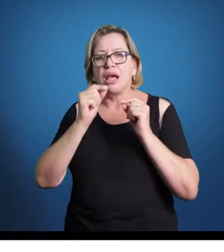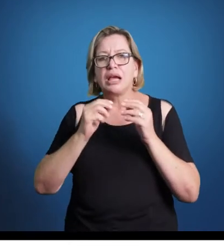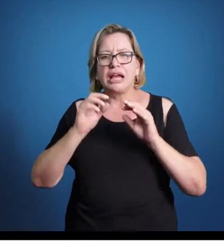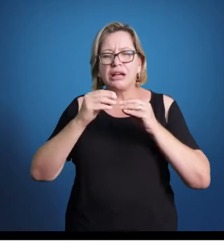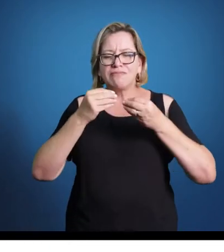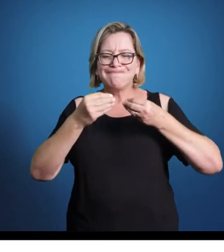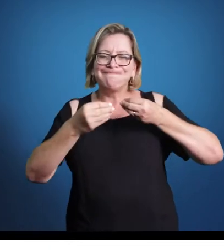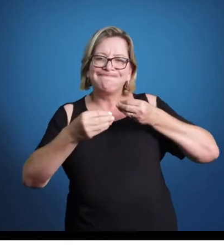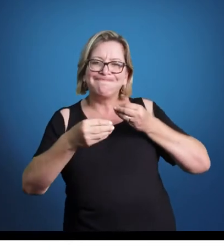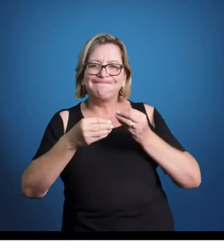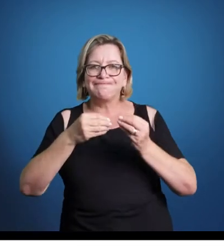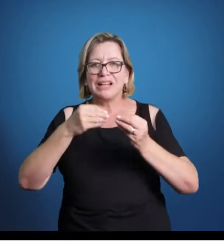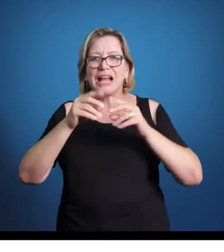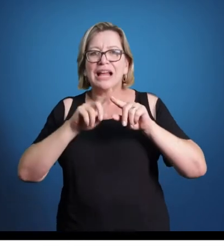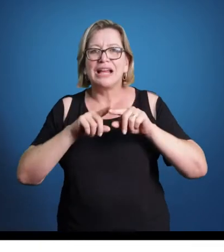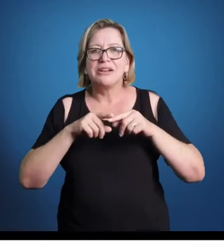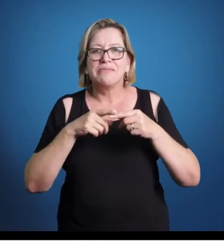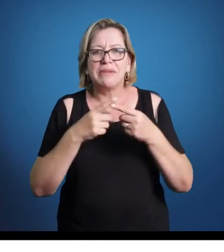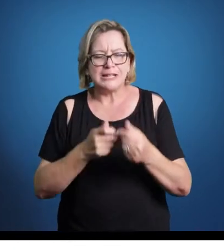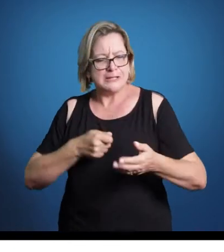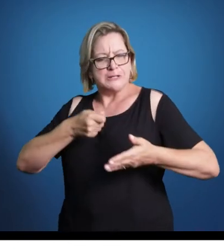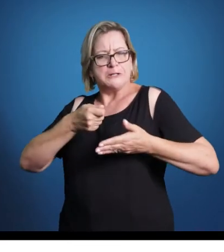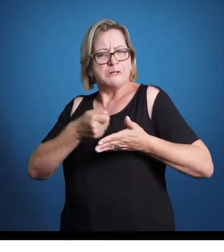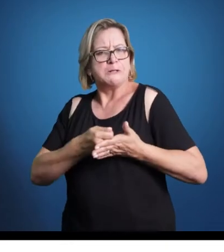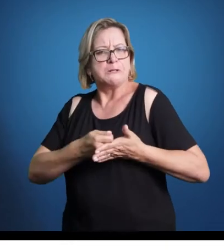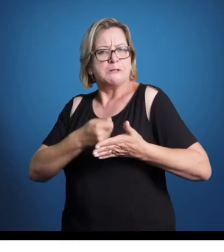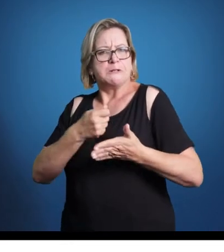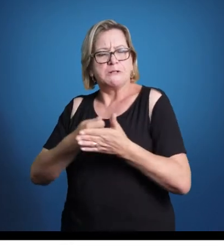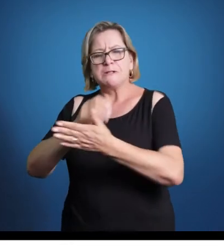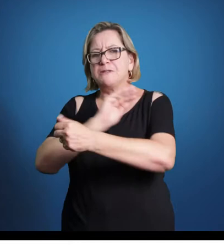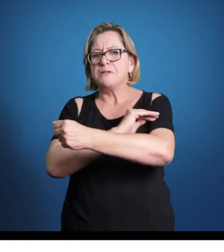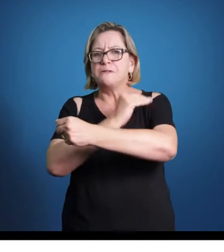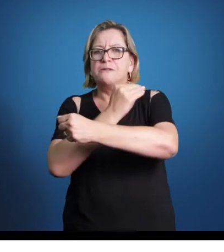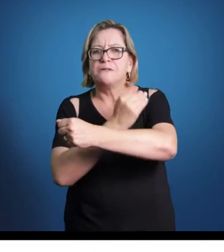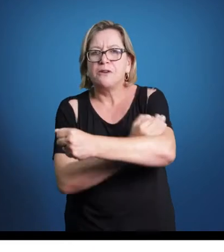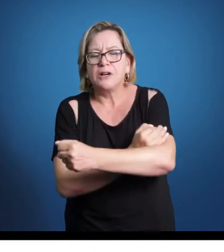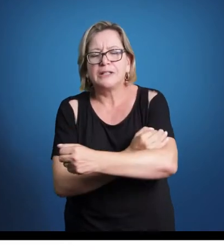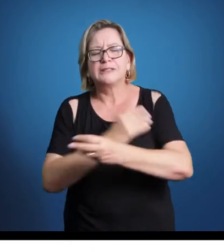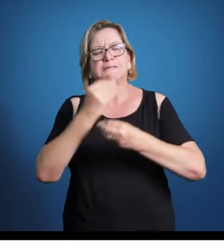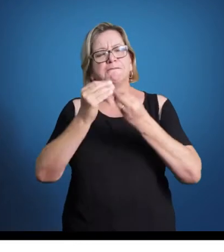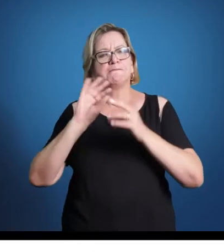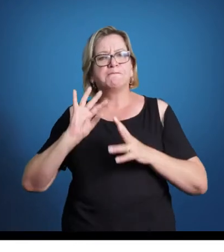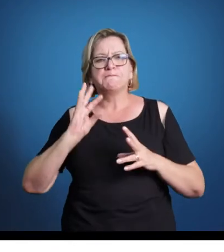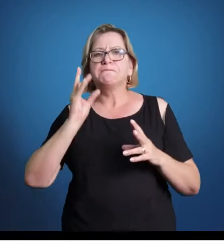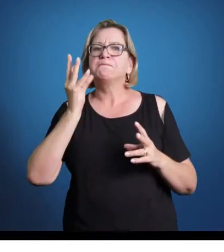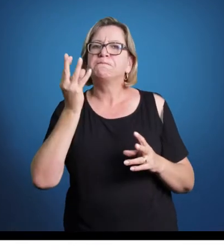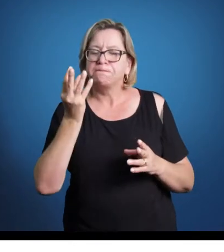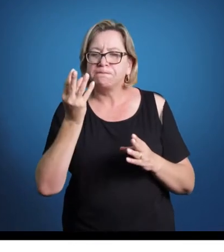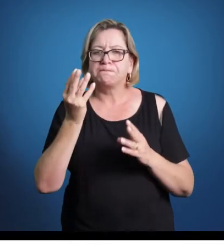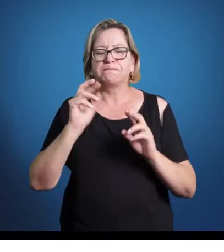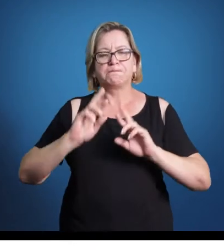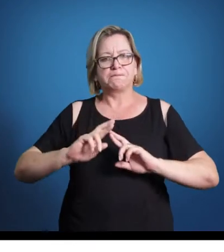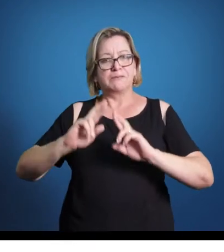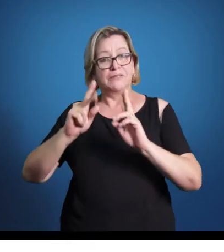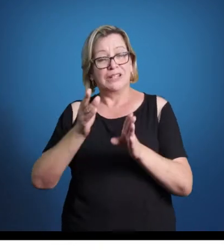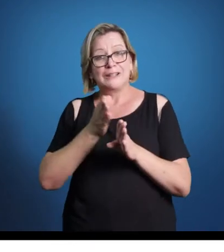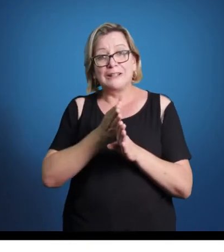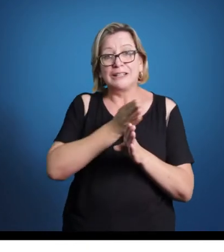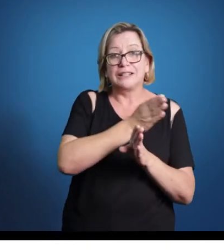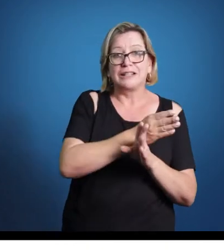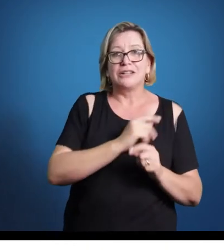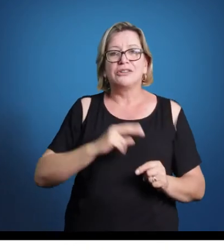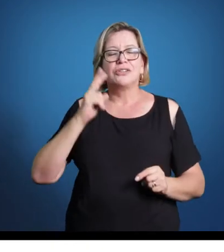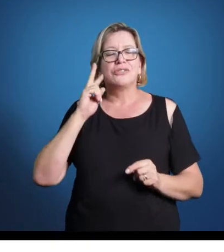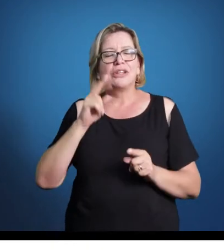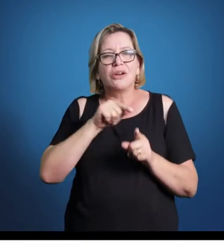maleável, mas ele é muito mais firme, ele é muito mais forte, ele é muito mais fixo do que na música medieval. Quando você escuta um